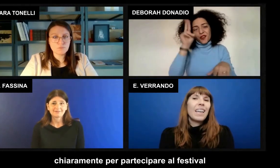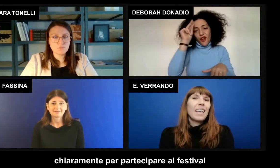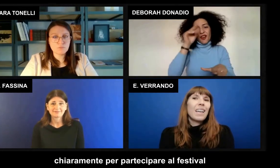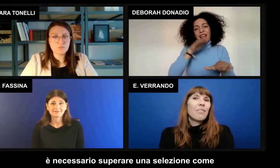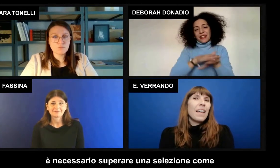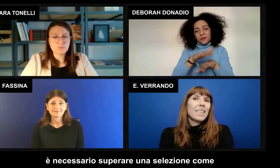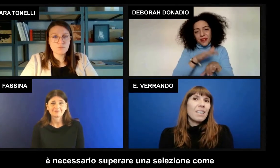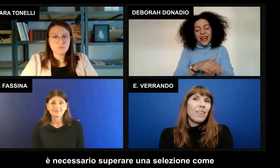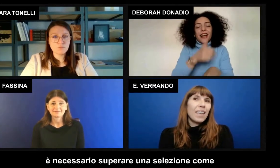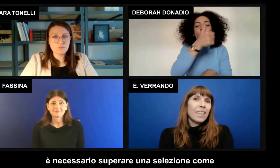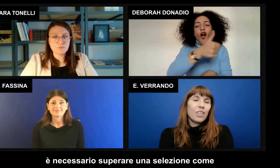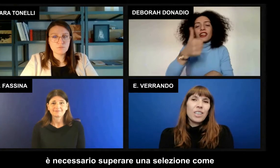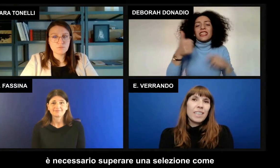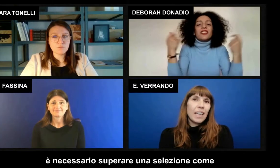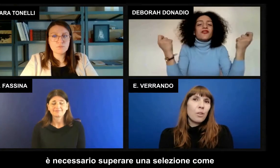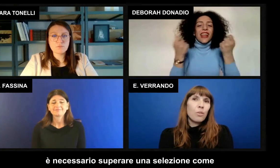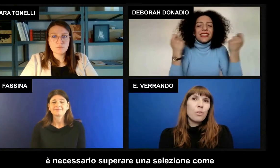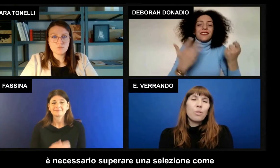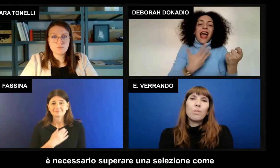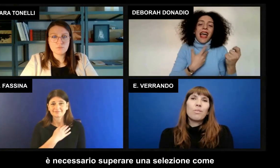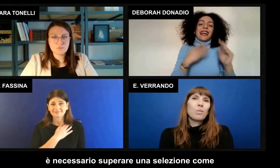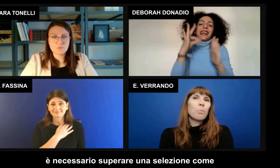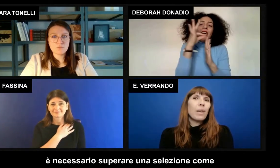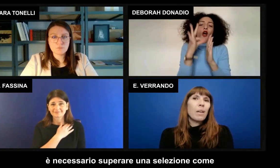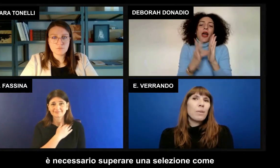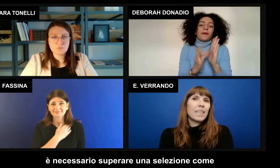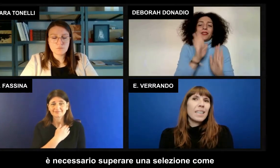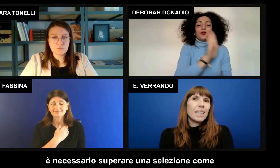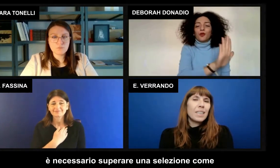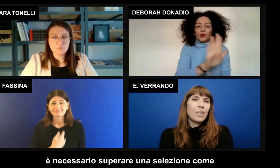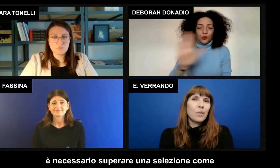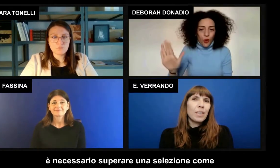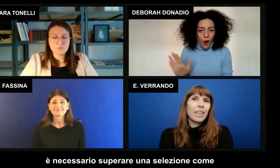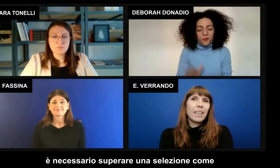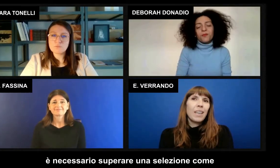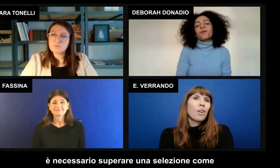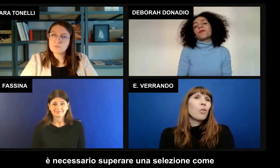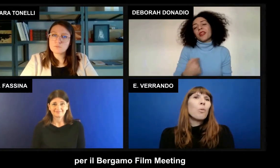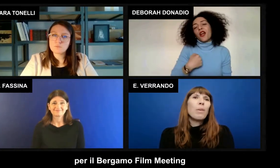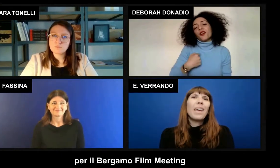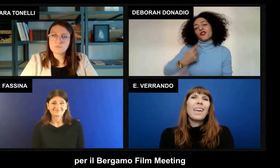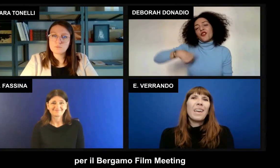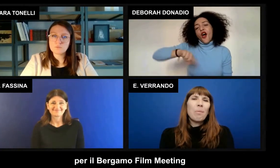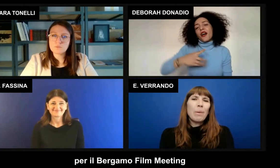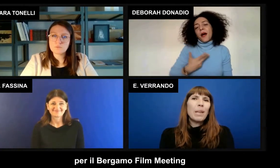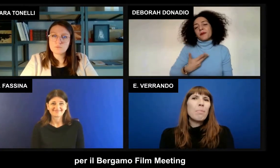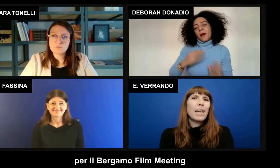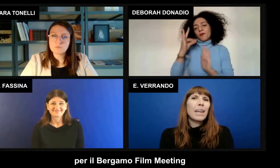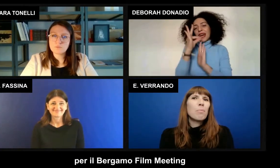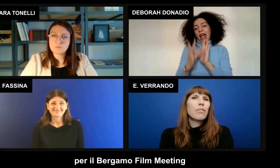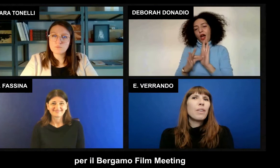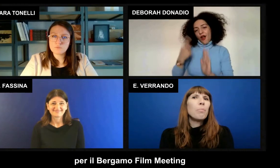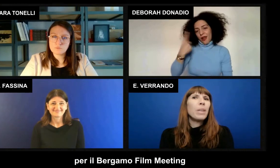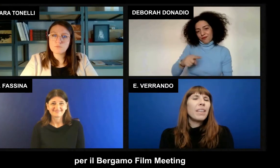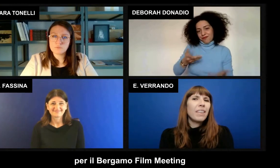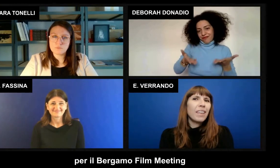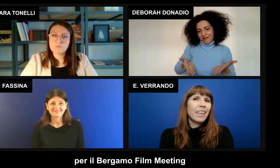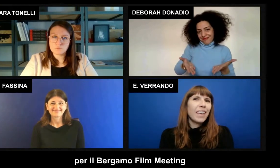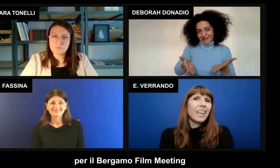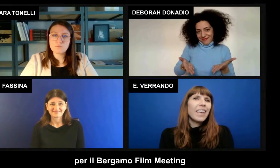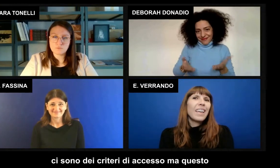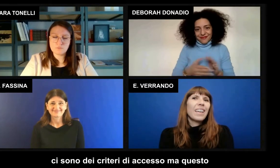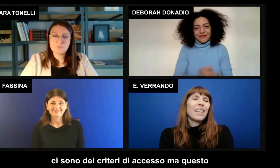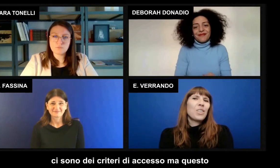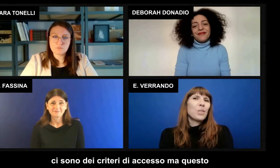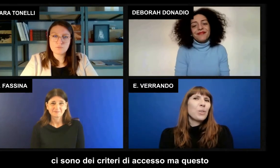festival è necessario superare una selezione, come per il Bergamo Film Meeting